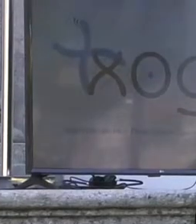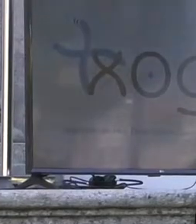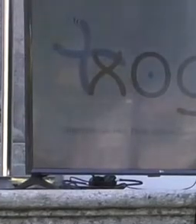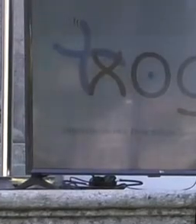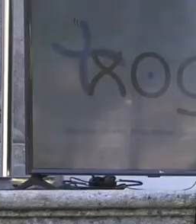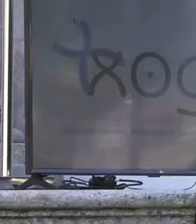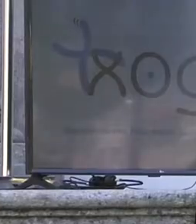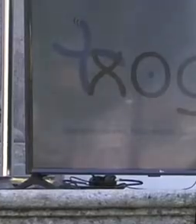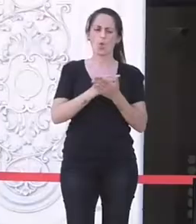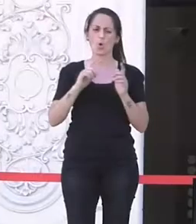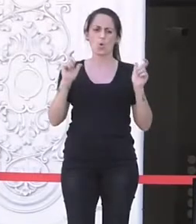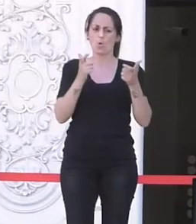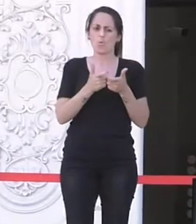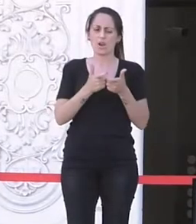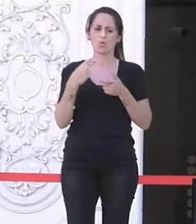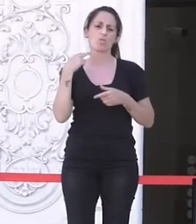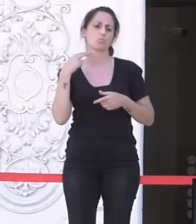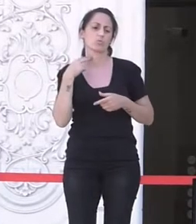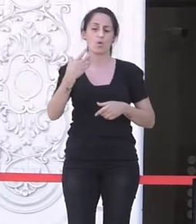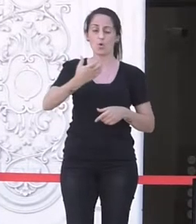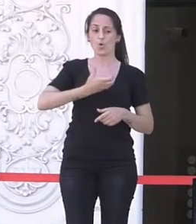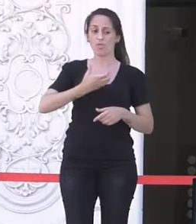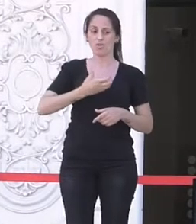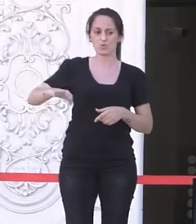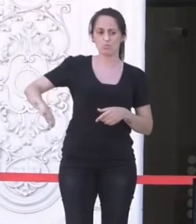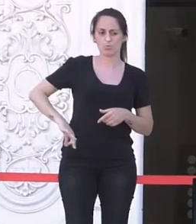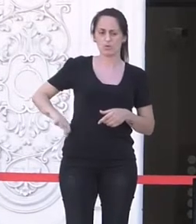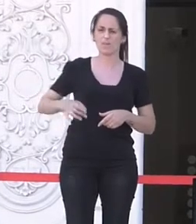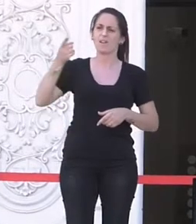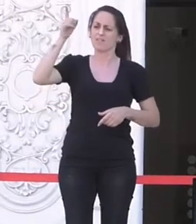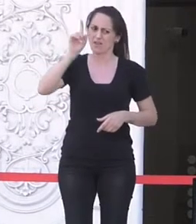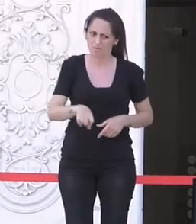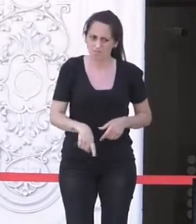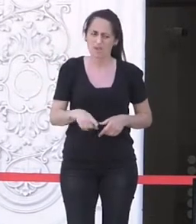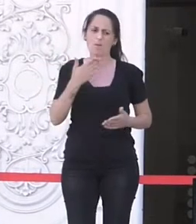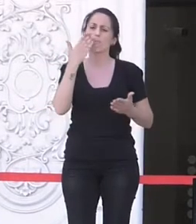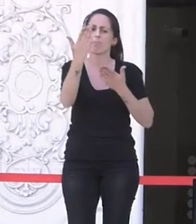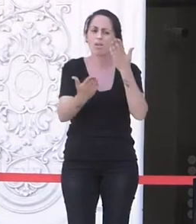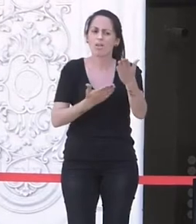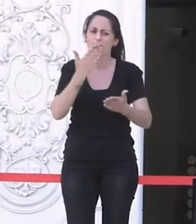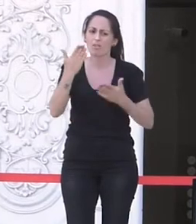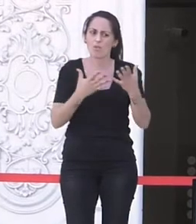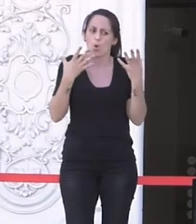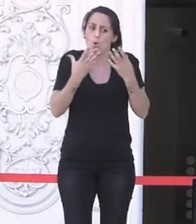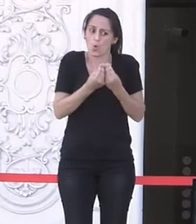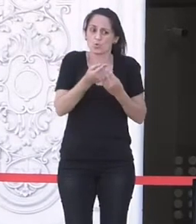da Deputación, o Concello de Pontevedra, tamén reclamamos xunto a vos que a lingua de